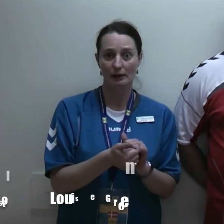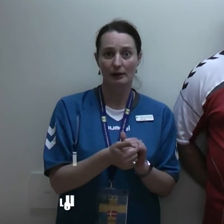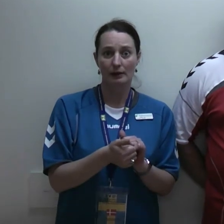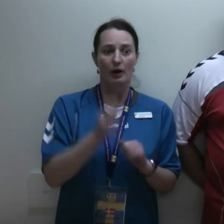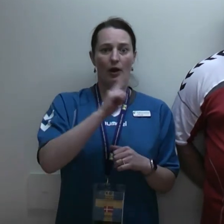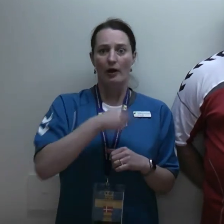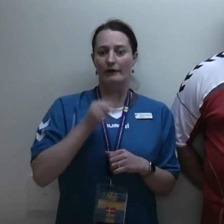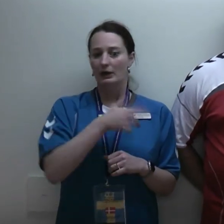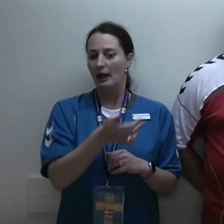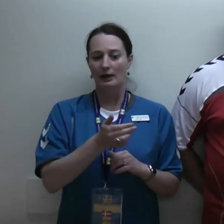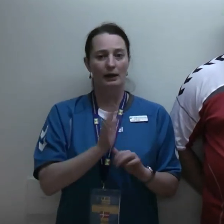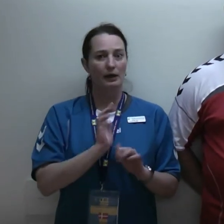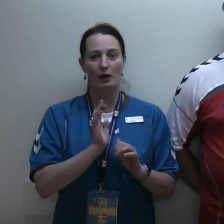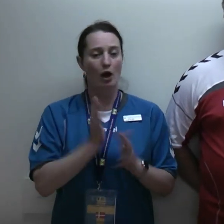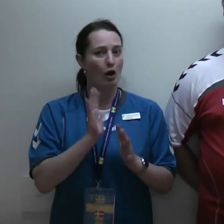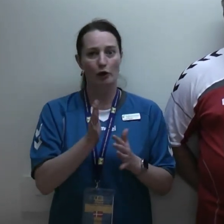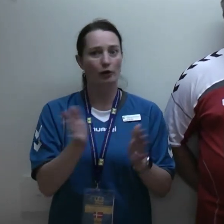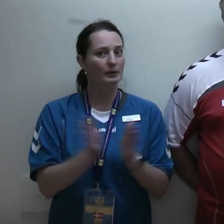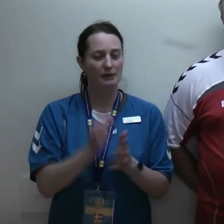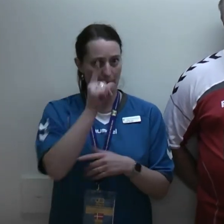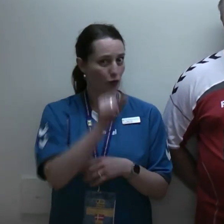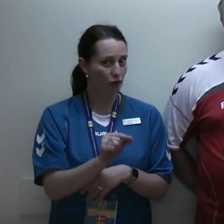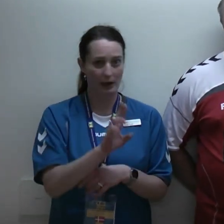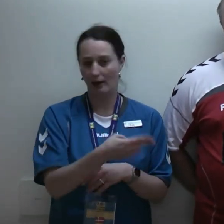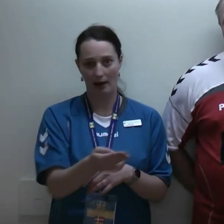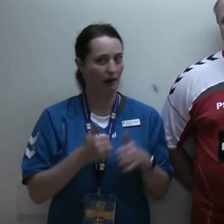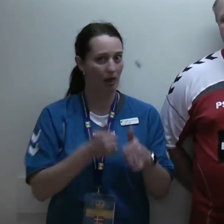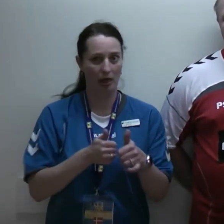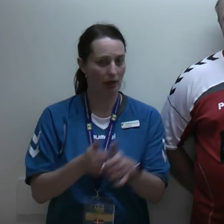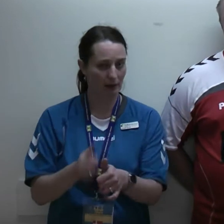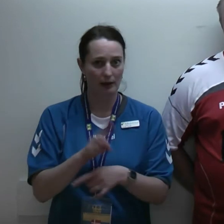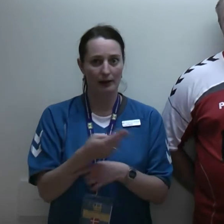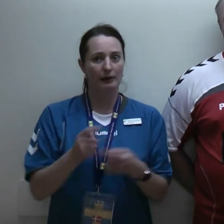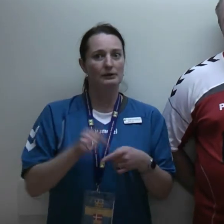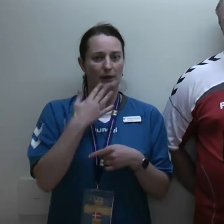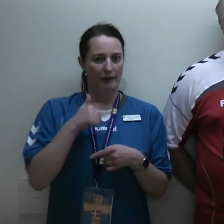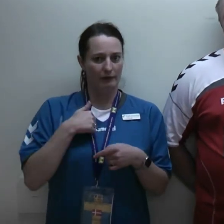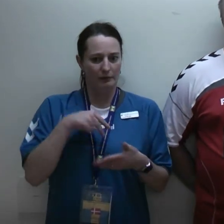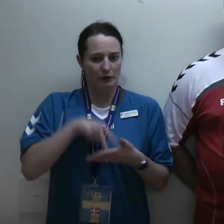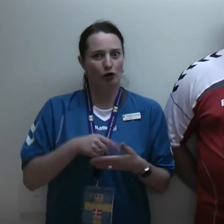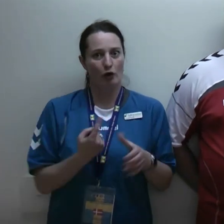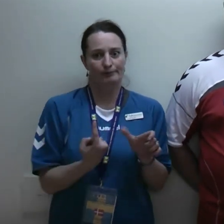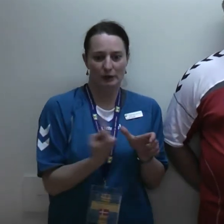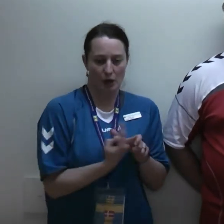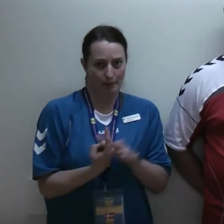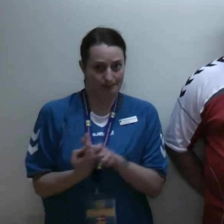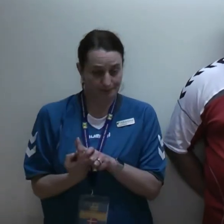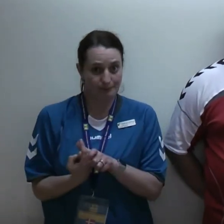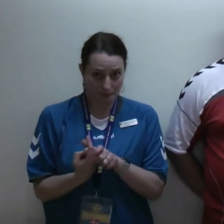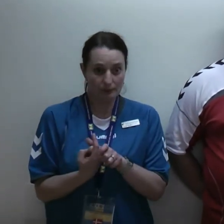løbe rundt med russerne. Vi må stå og forsvare os, og så må vi spille på de chancer, som kommer af sådan en kamp her. Det prøver vi. Jeg tror på,